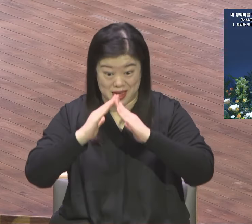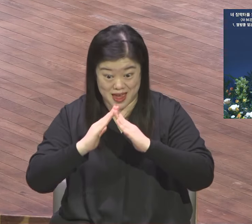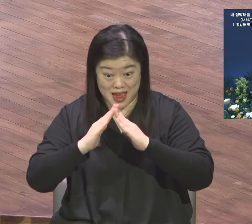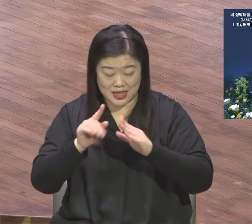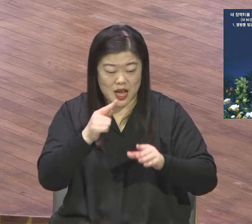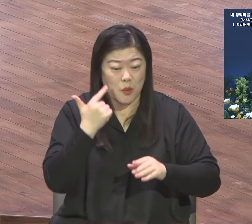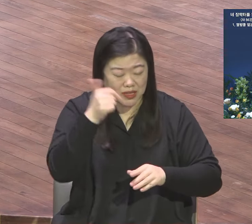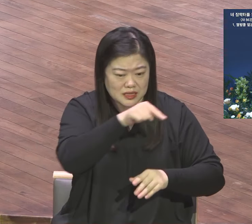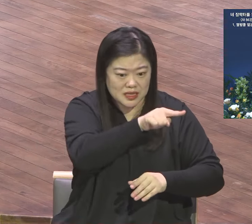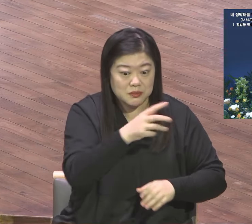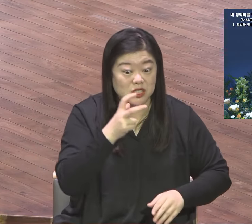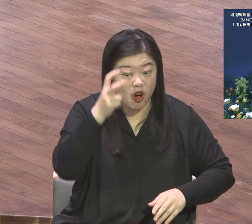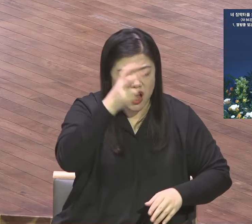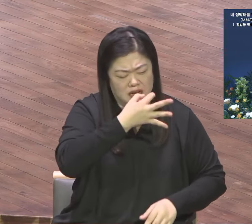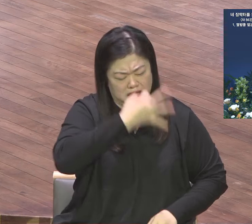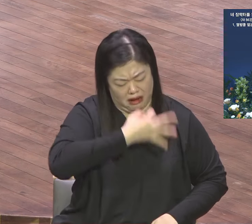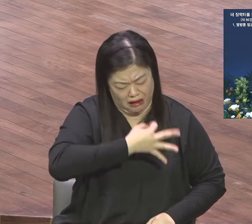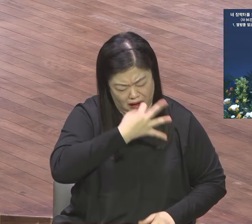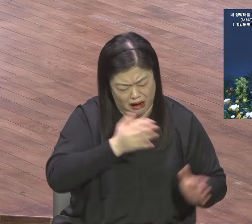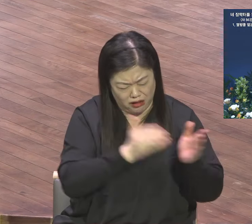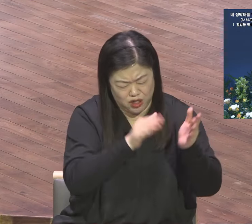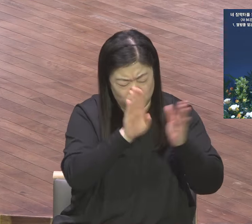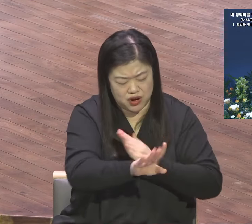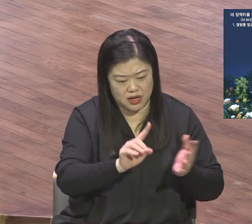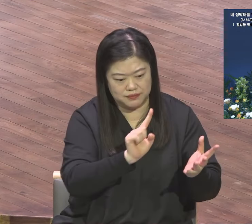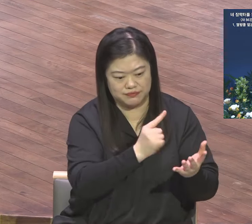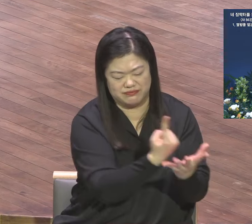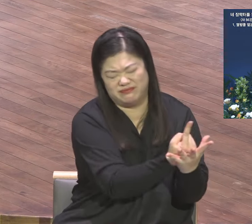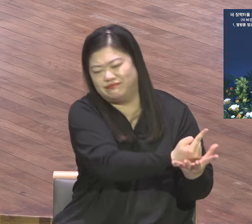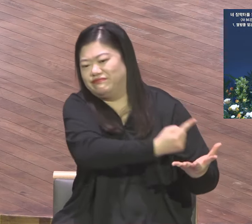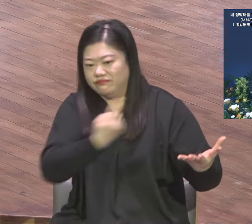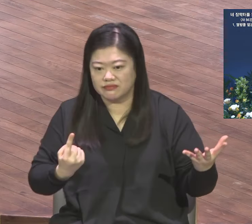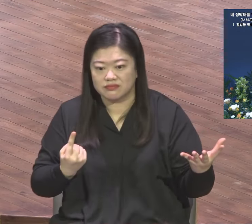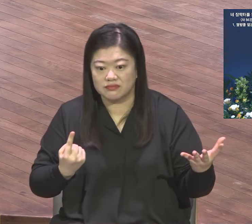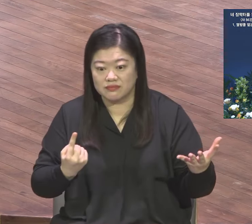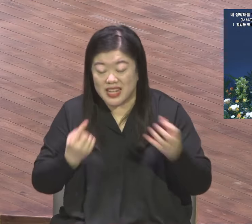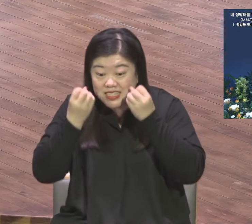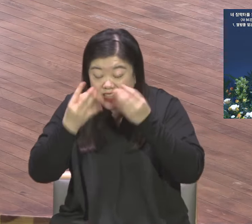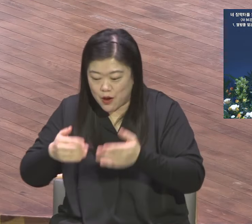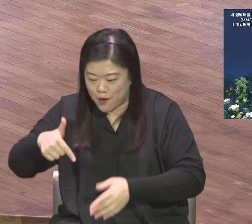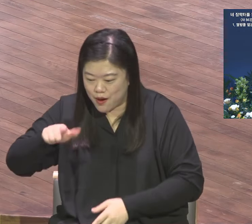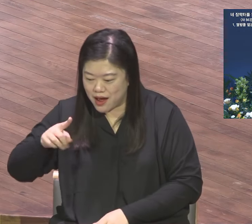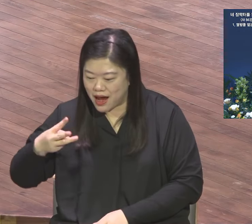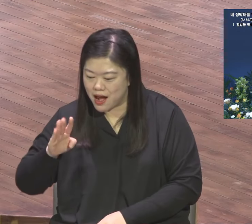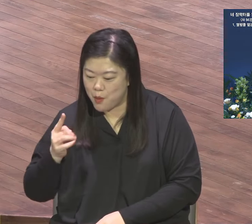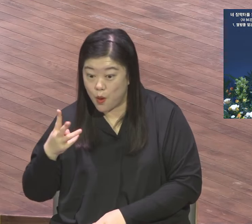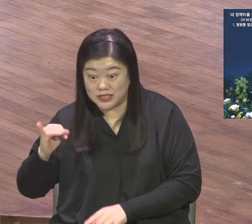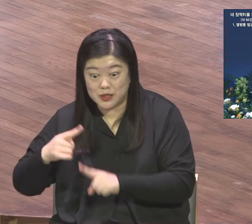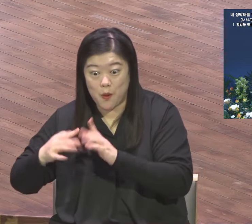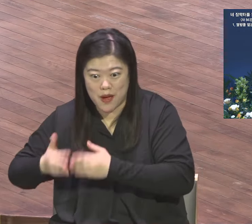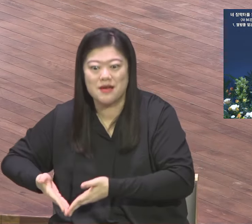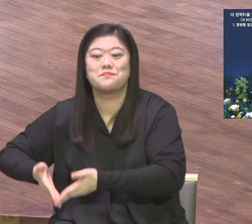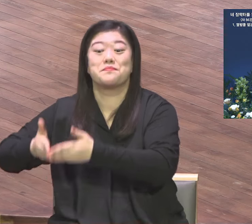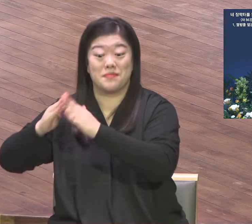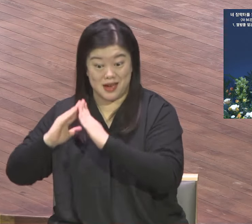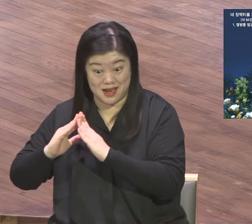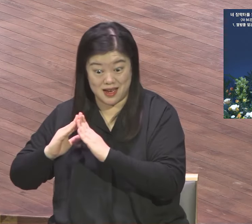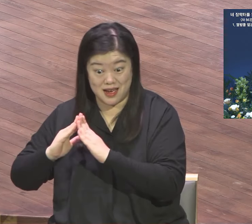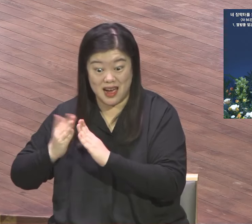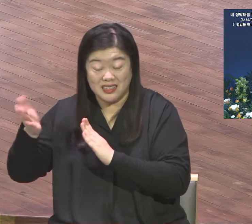장로 한 명도 안 세웠다니까 질려버려 질려버려 가지고 장로 안 세웠어요. 그 교회가 몇 천명이 모이는데 장로 한 명도 안 세웠어요.